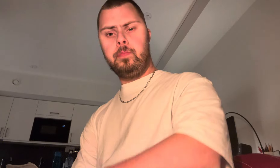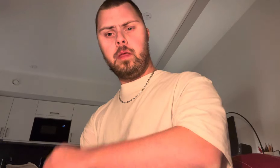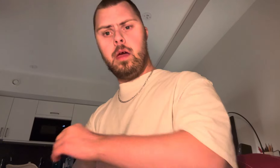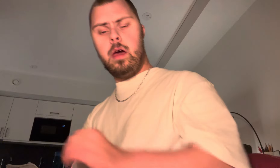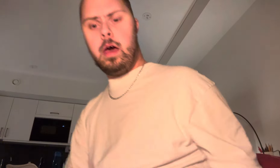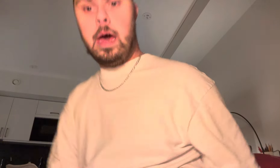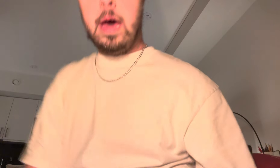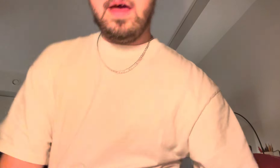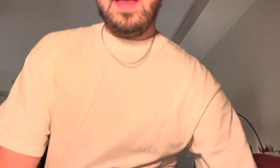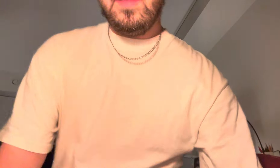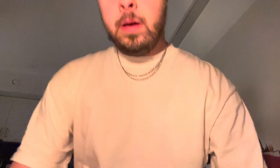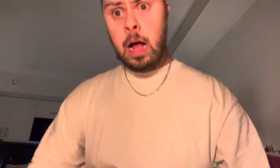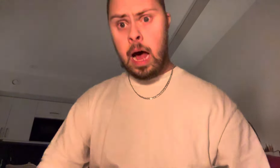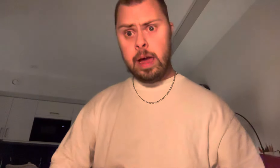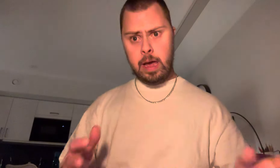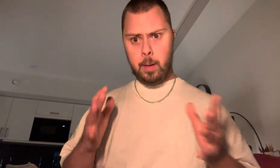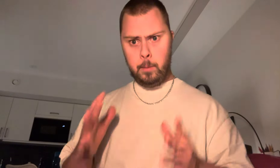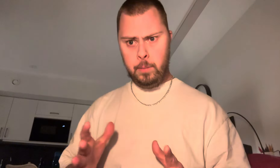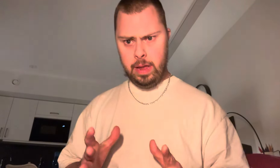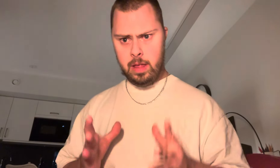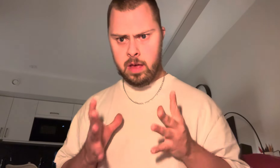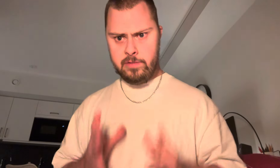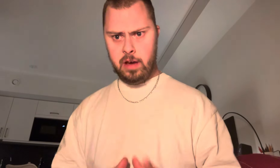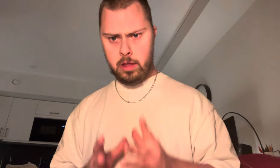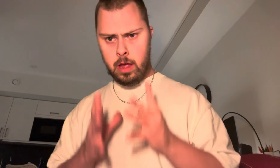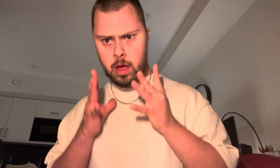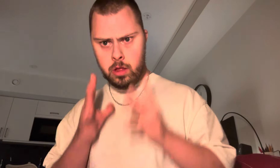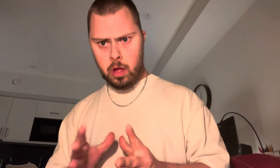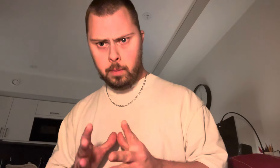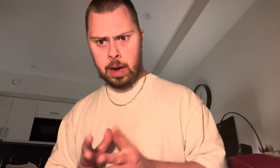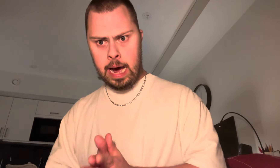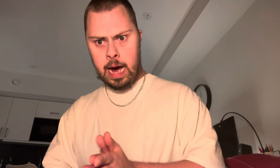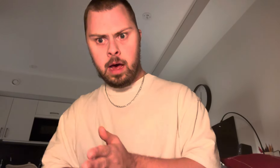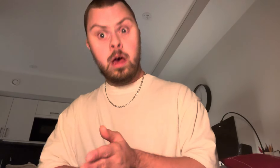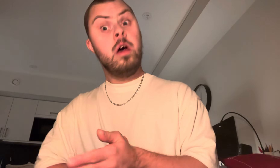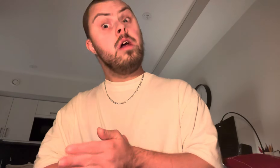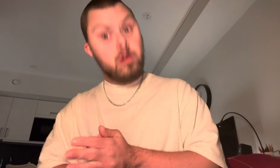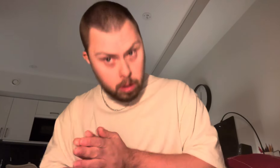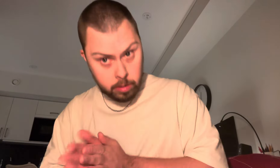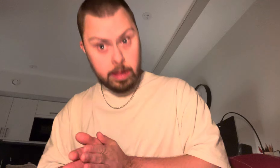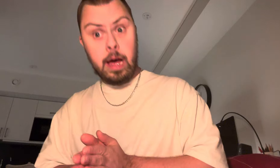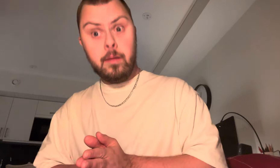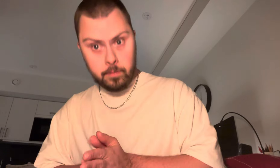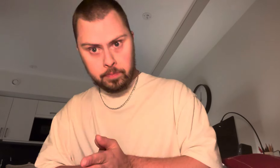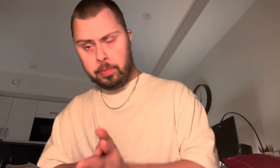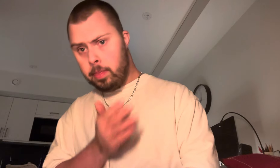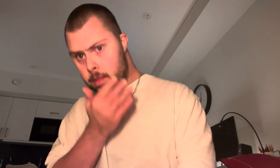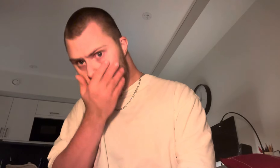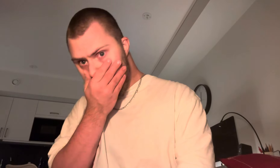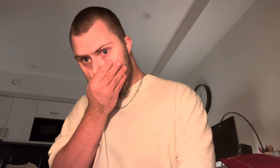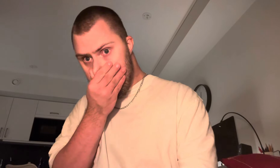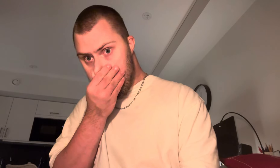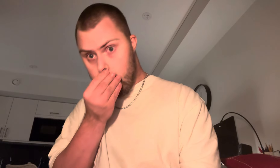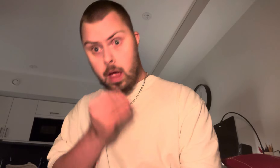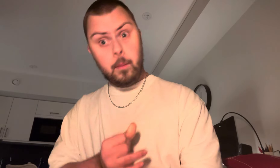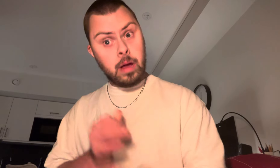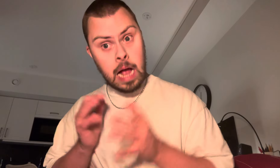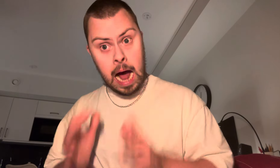men det här är min född nummer här, just det. Men alla